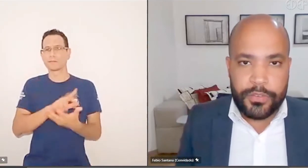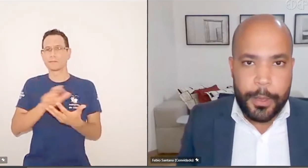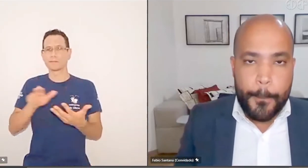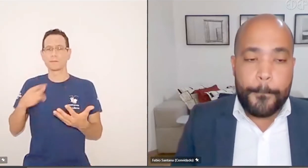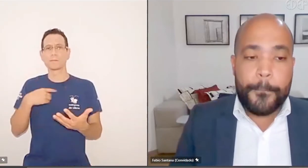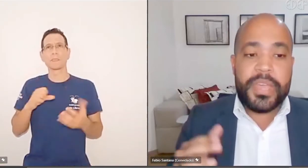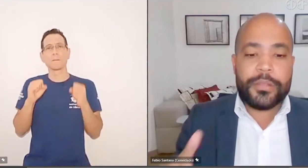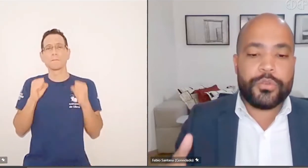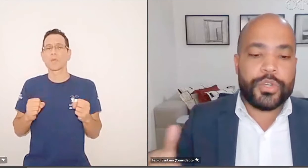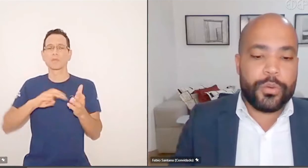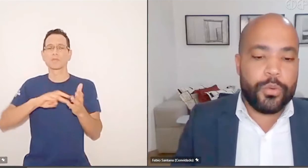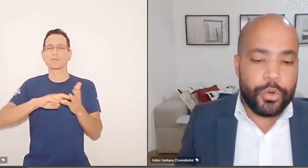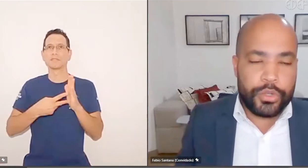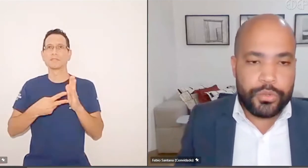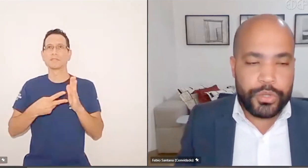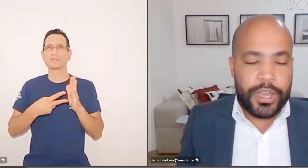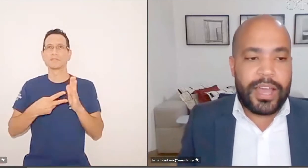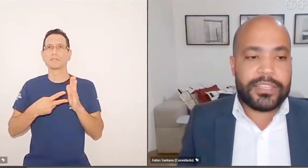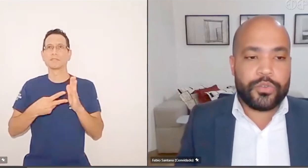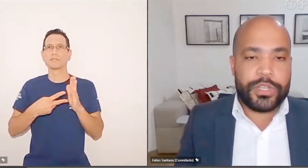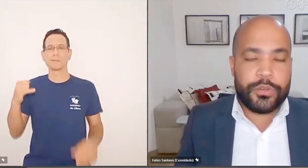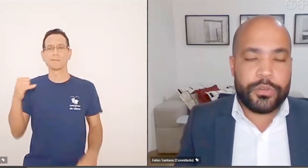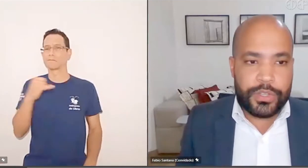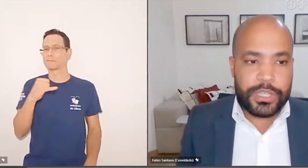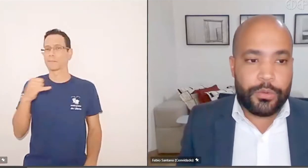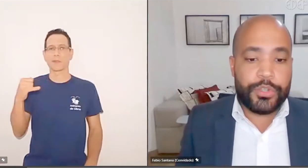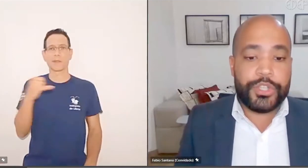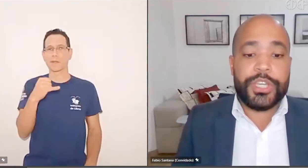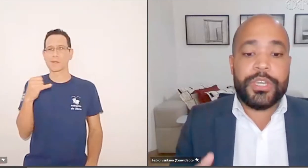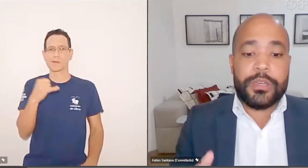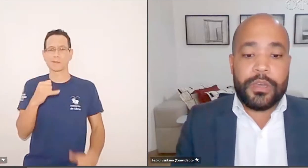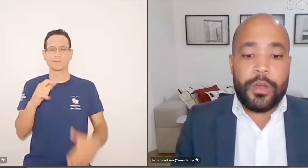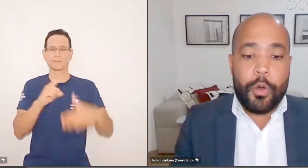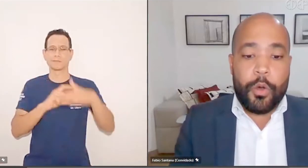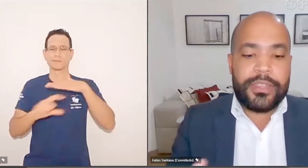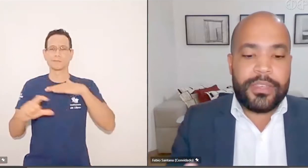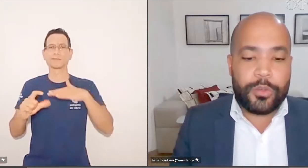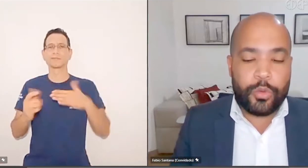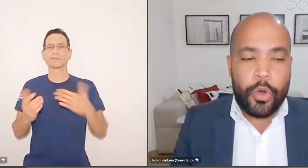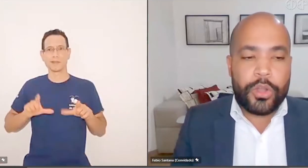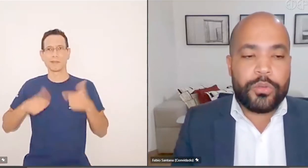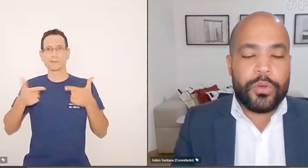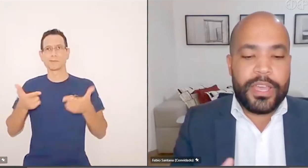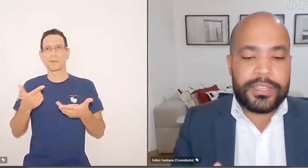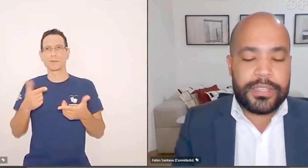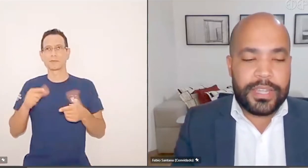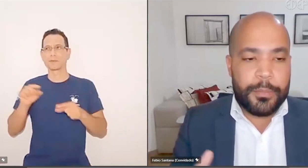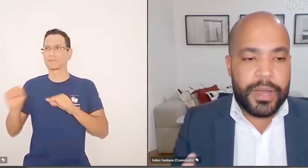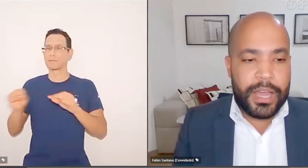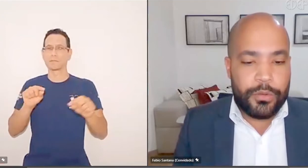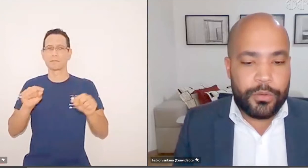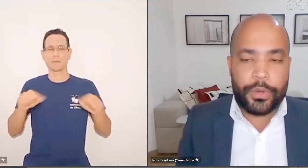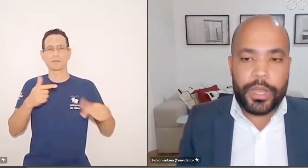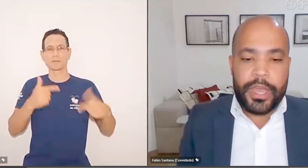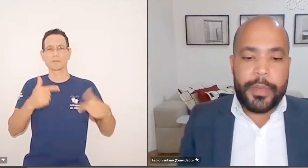isso pode significar menos recursos às ações e aos serviços de saúde e comprometer todo esse trabalho que tem sido